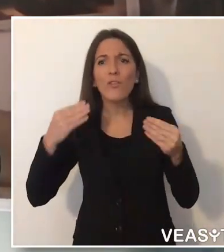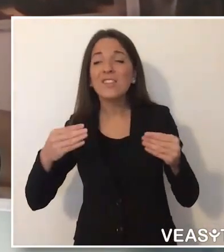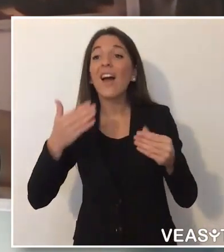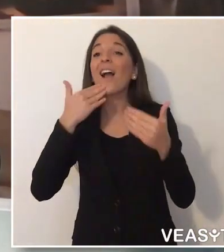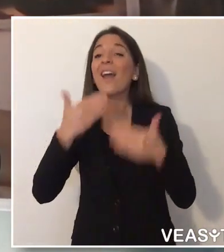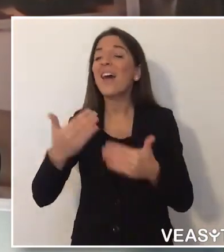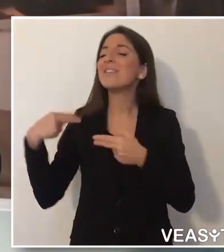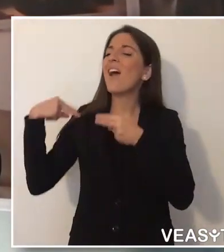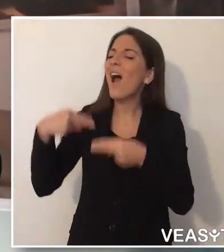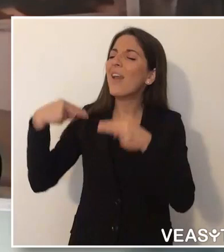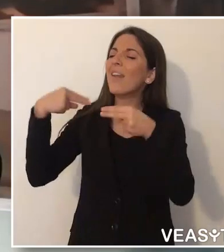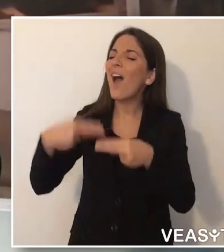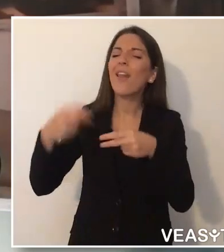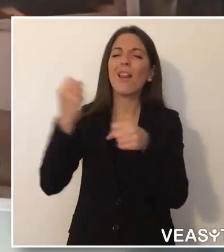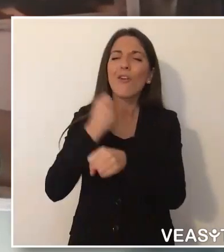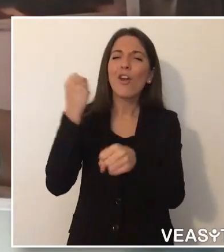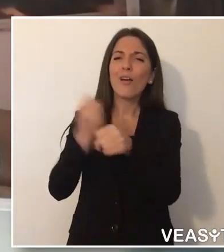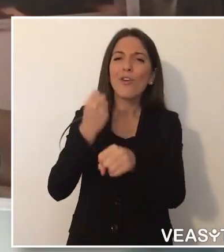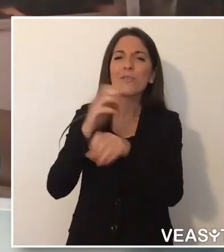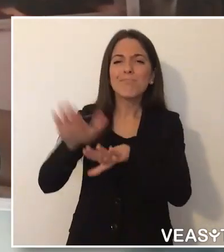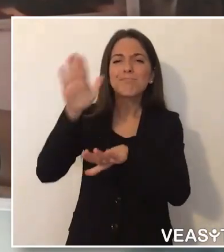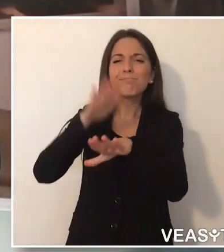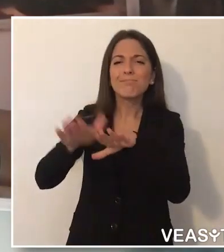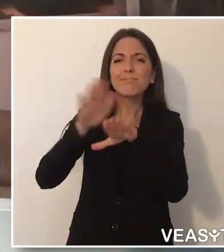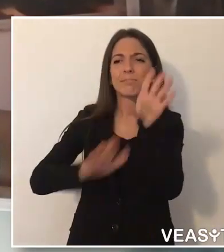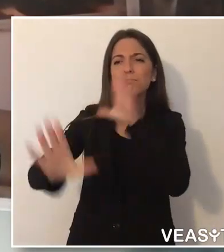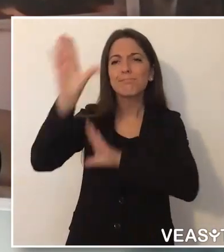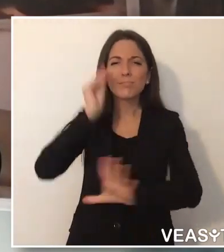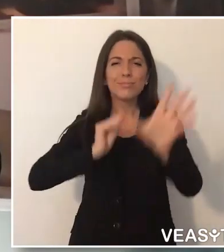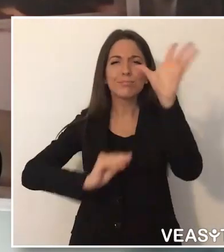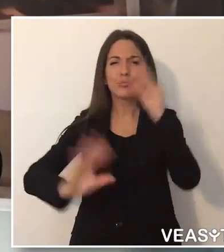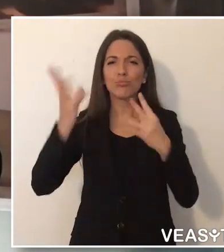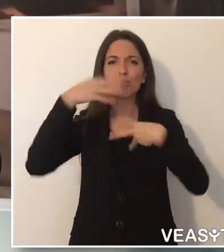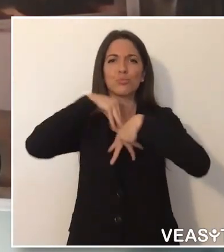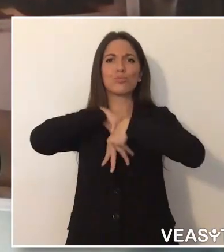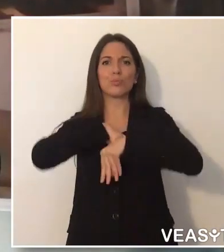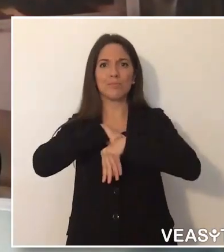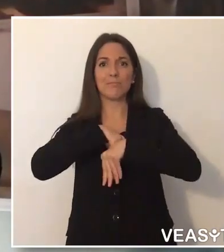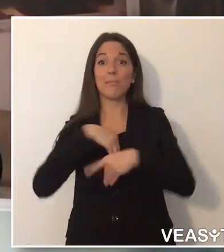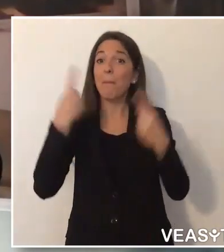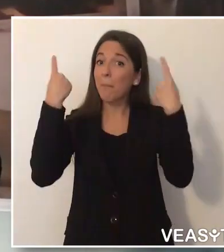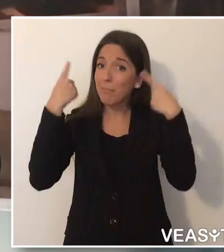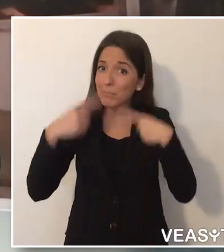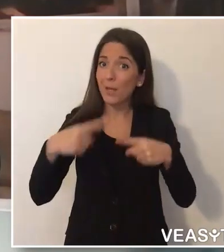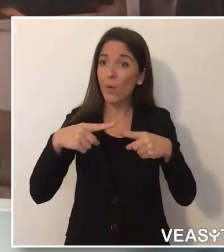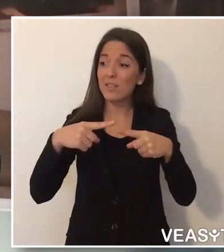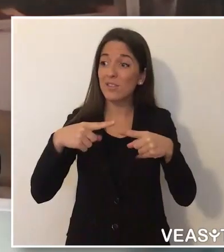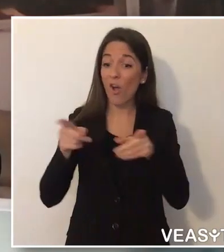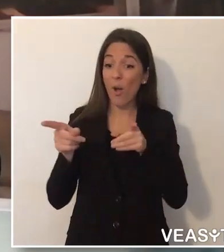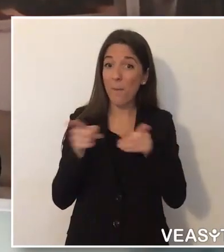Pedius si sono subito messi a disposizione per poter essere d'aiuto pronti a collaborare con ogni